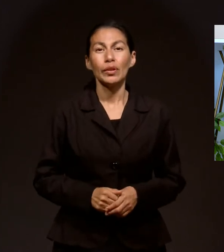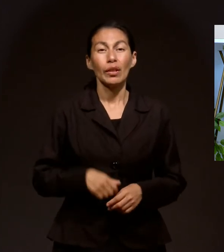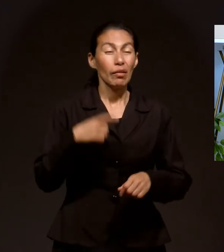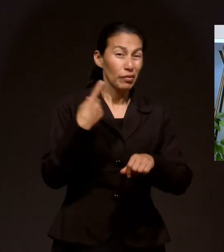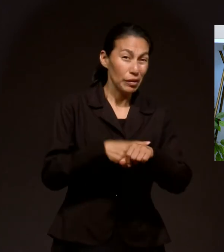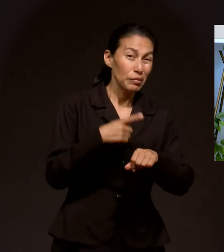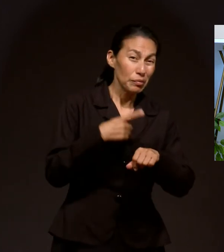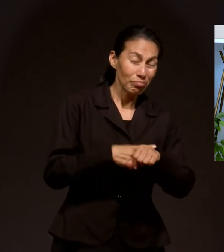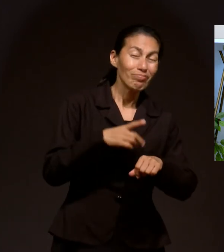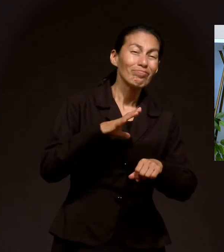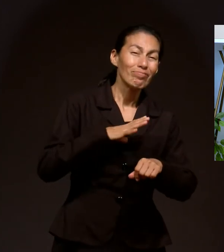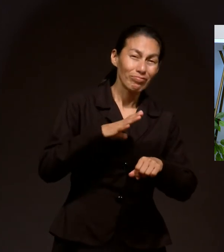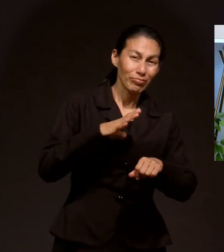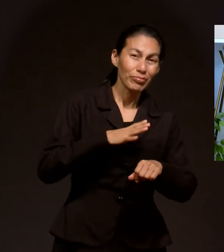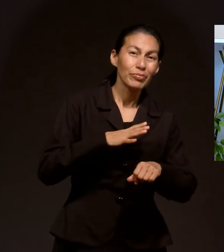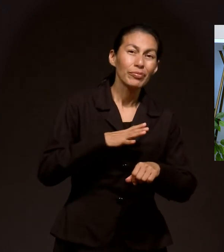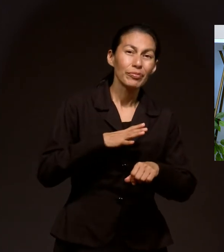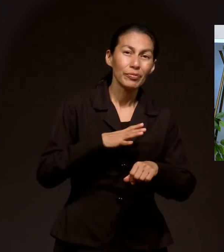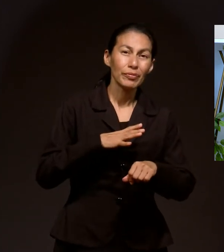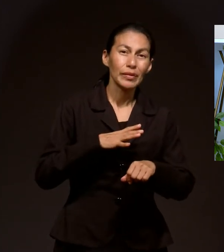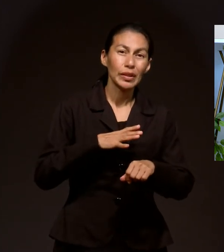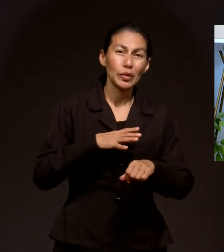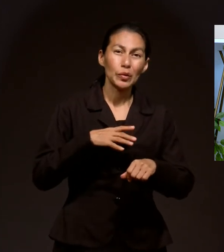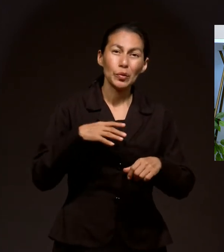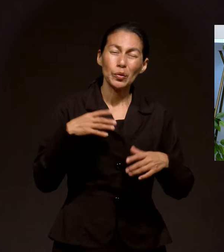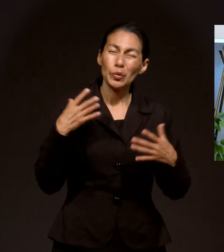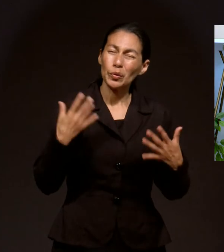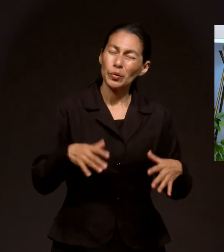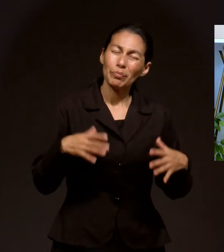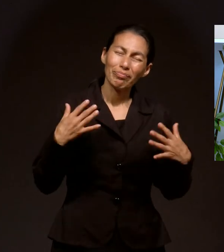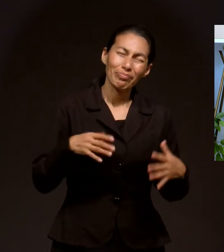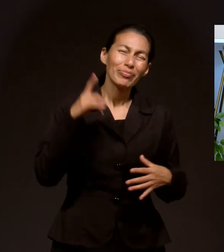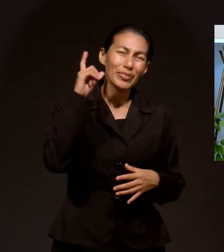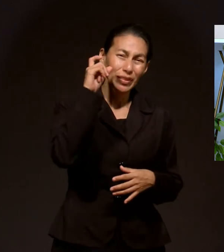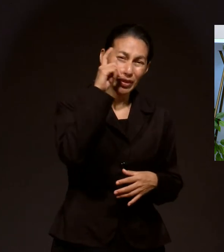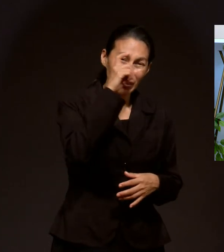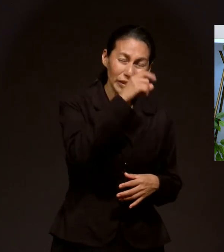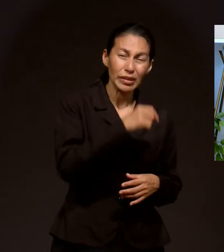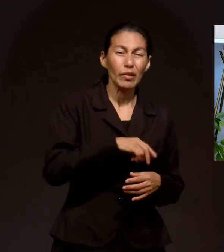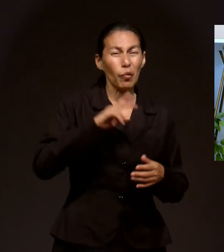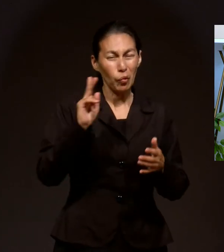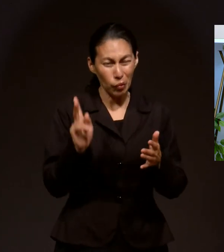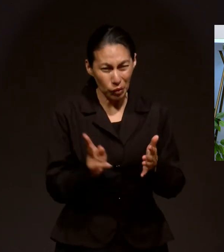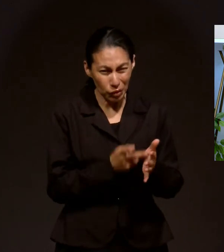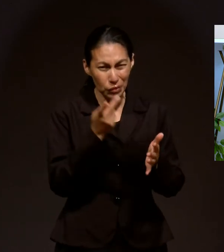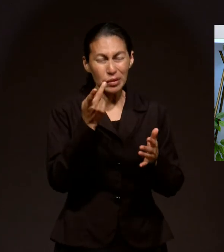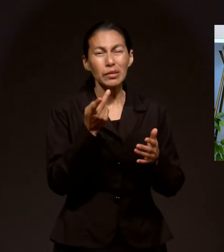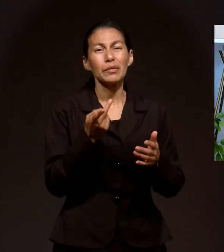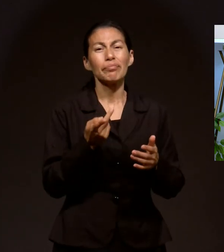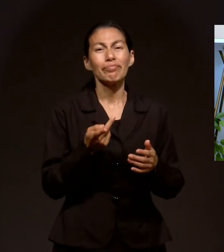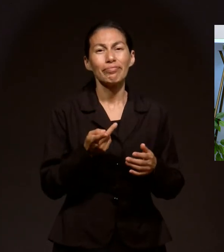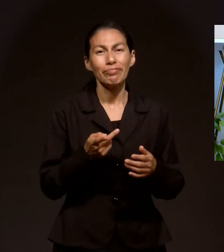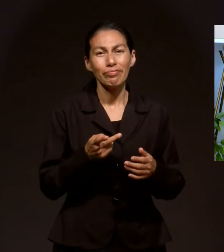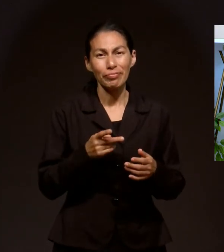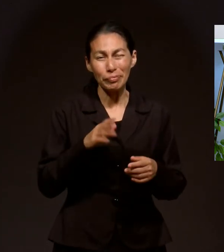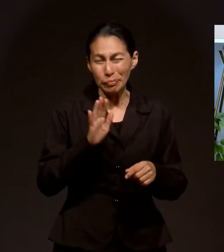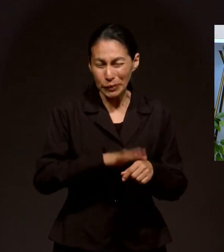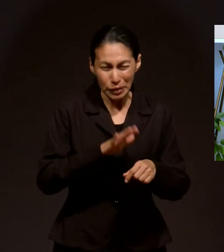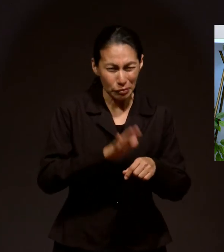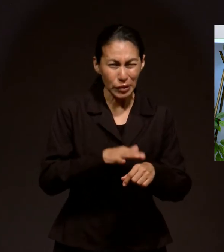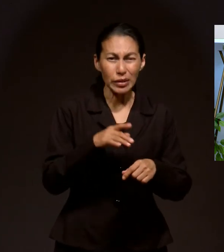enfermedades que están rebotando, están nuevamente